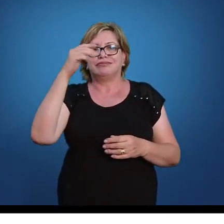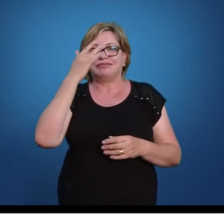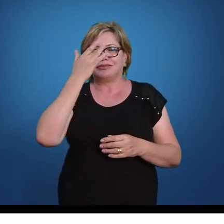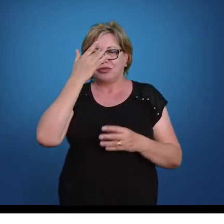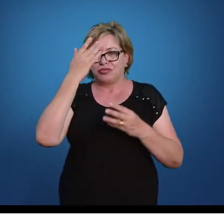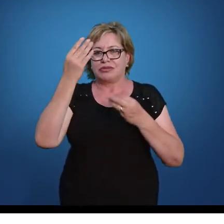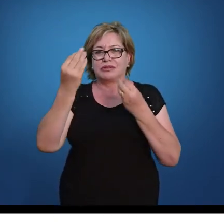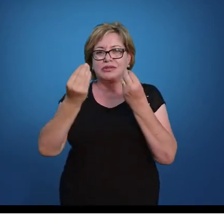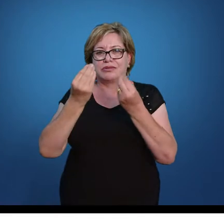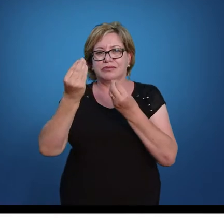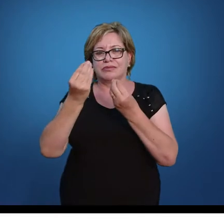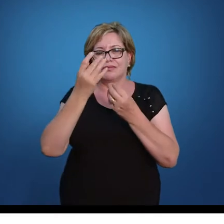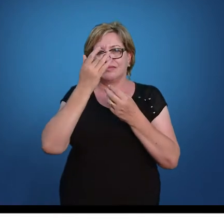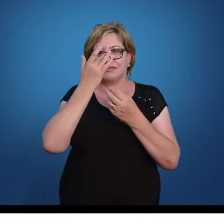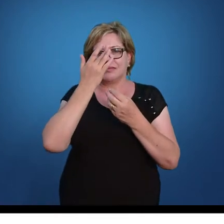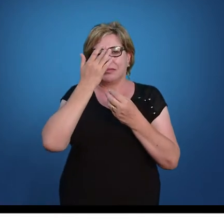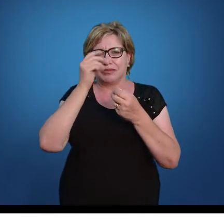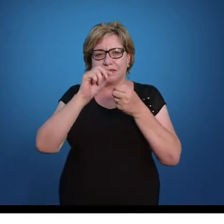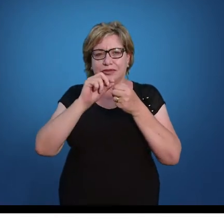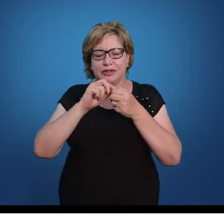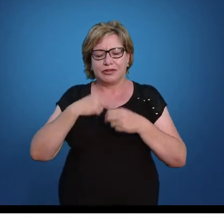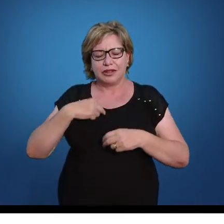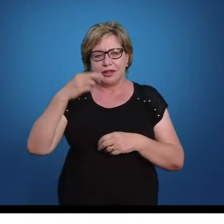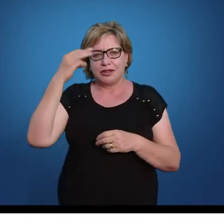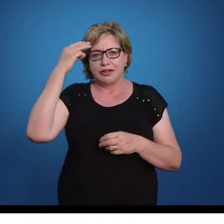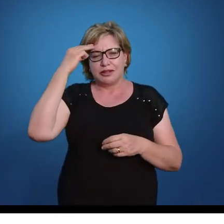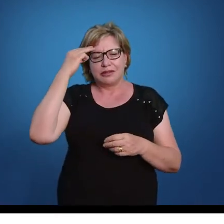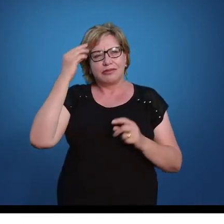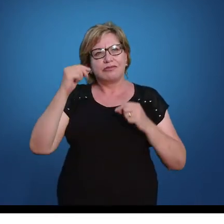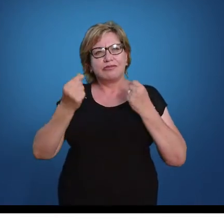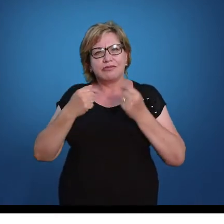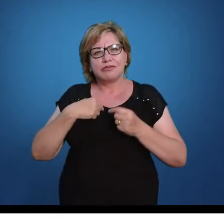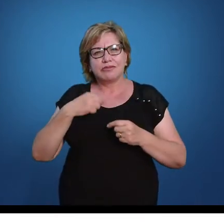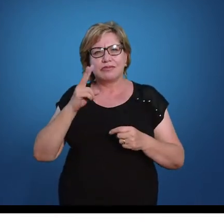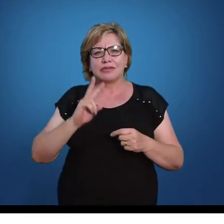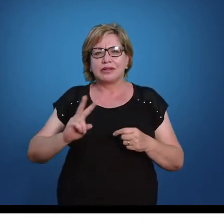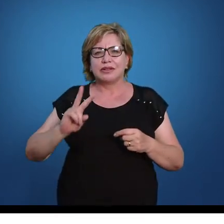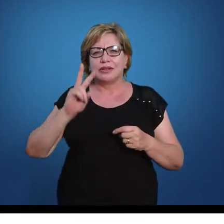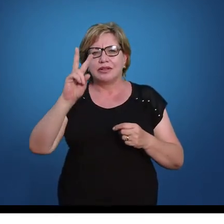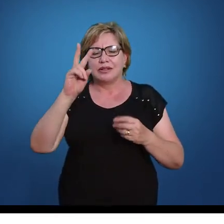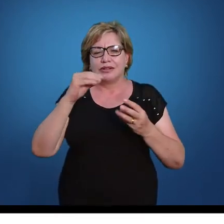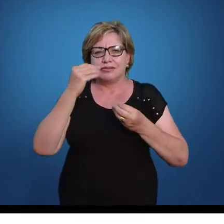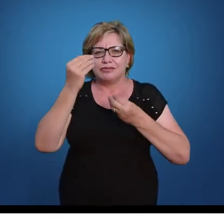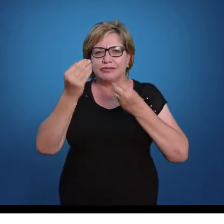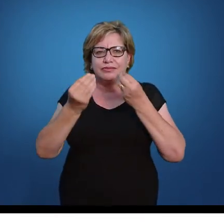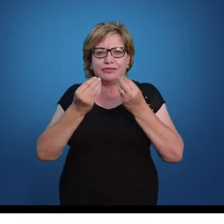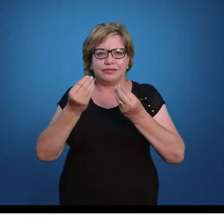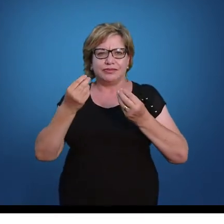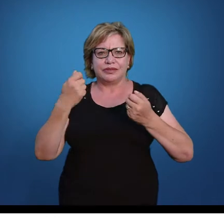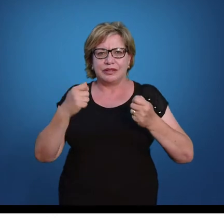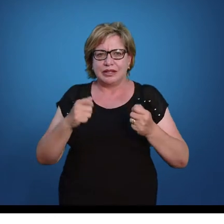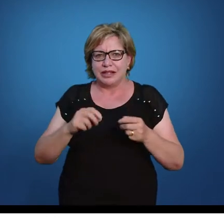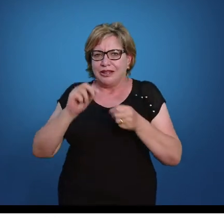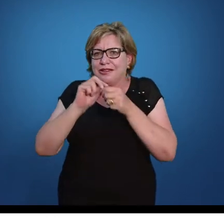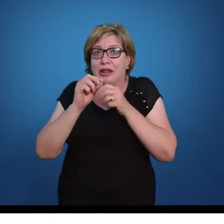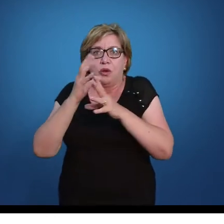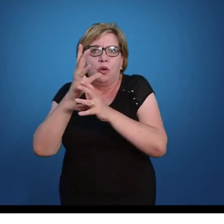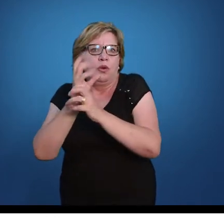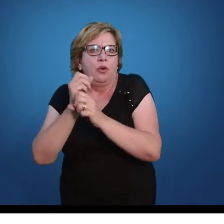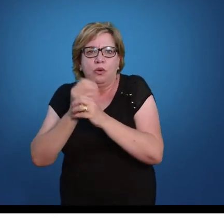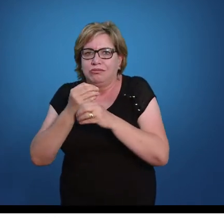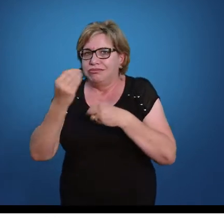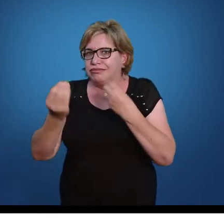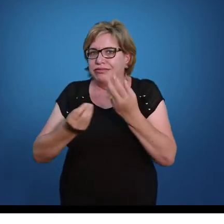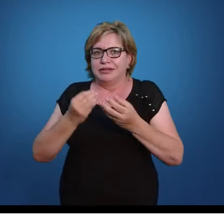equação? Você pode mentalmente buscar o valor dessa equação sem a necessidade de efetuar cálculos.